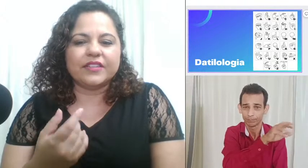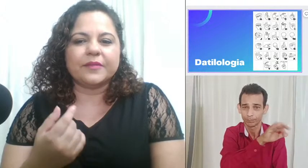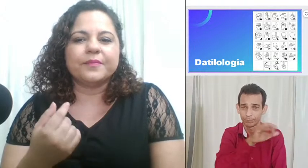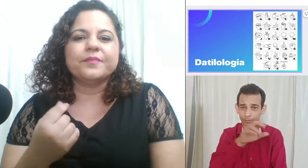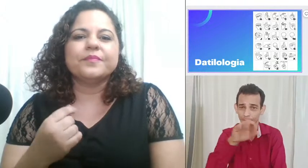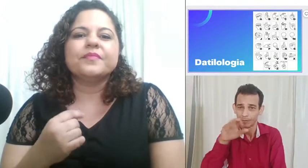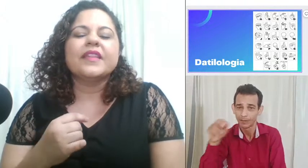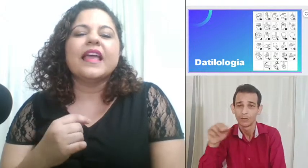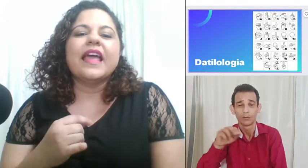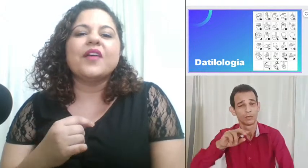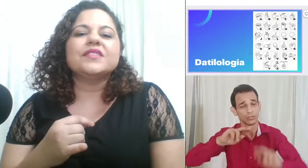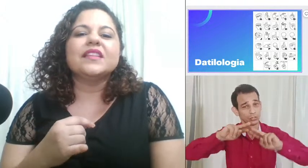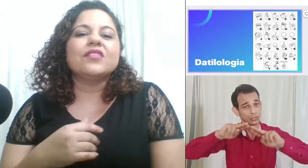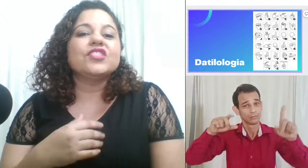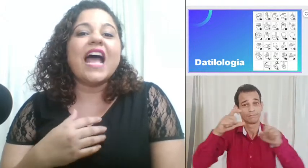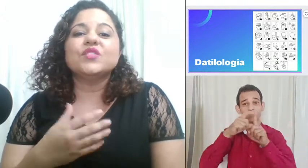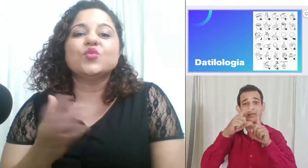é o sinal de azul.